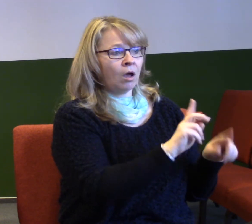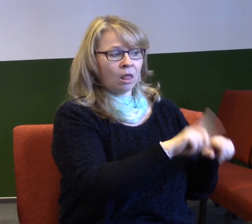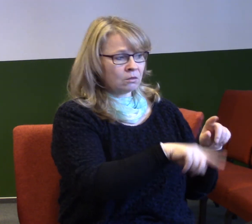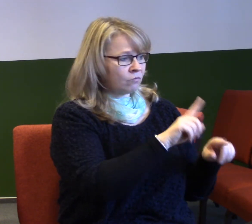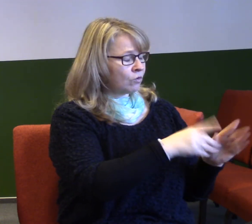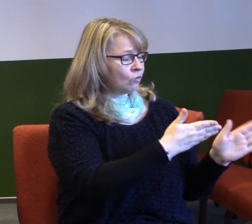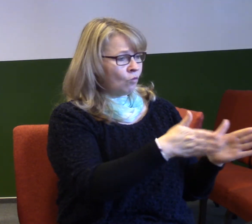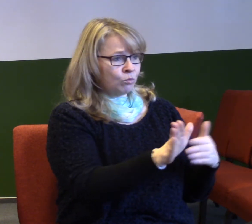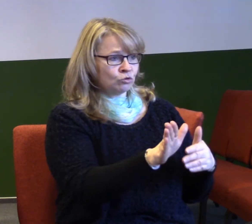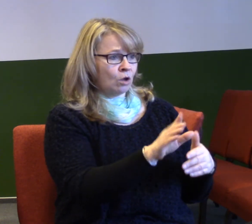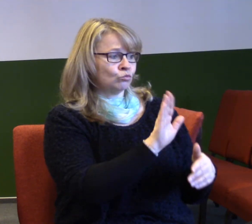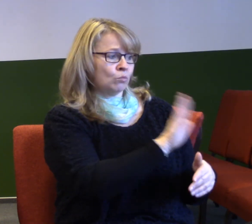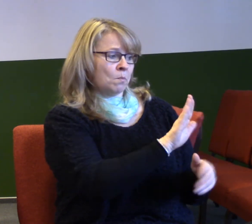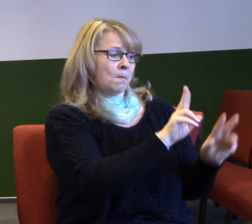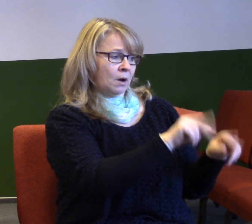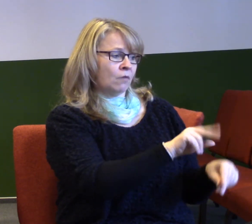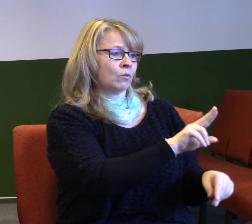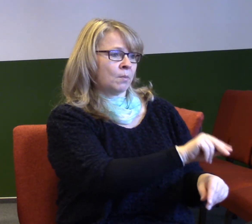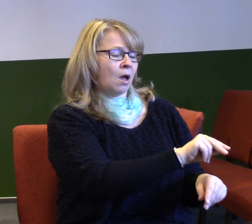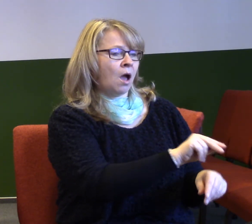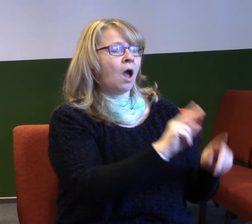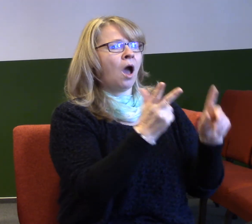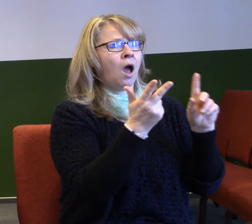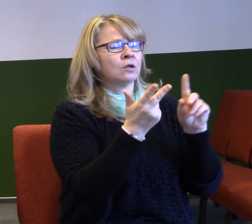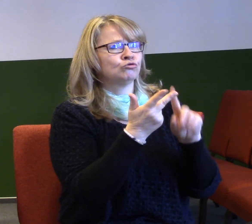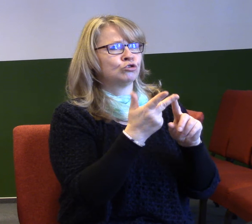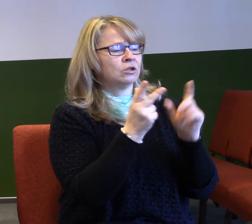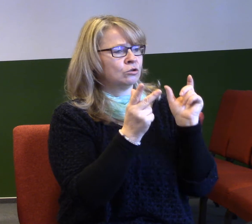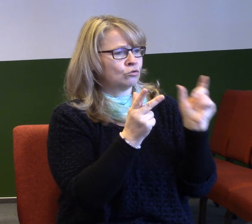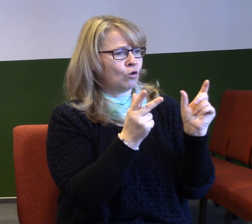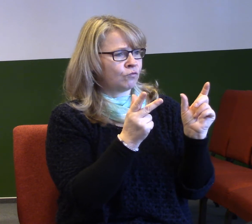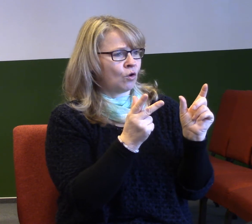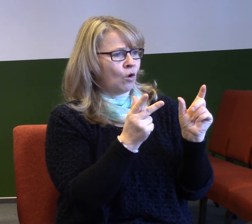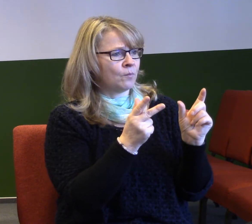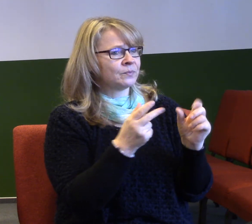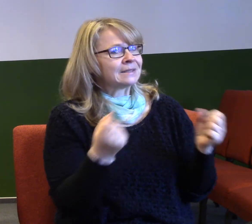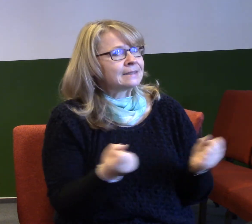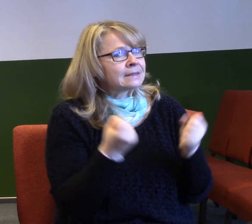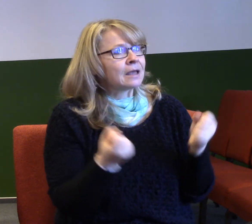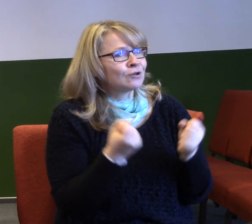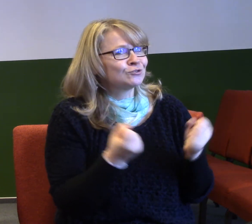A to všechno, a to bylo to třetí slovo, bychom měli dělat s hodlivostí. Zvášní.